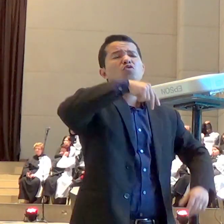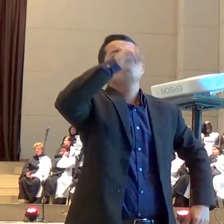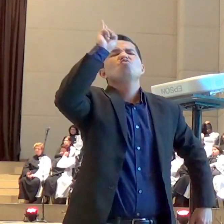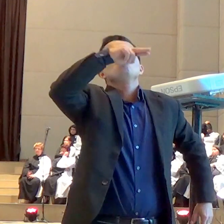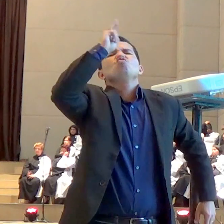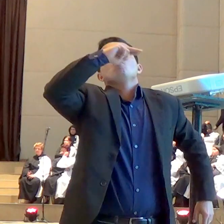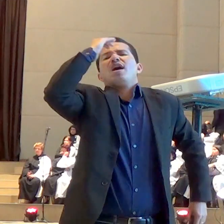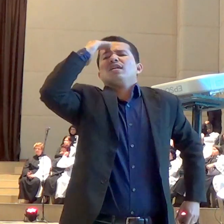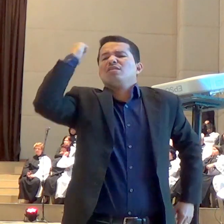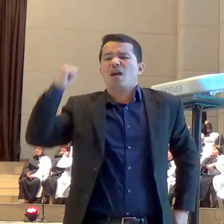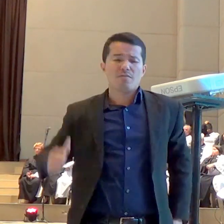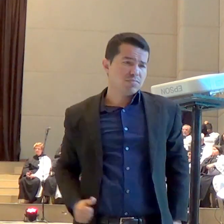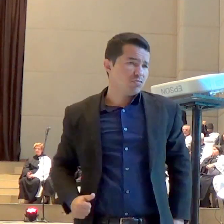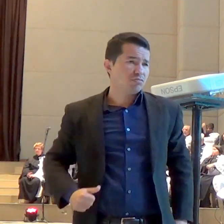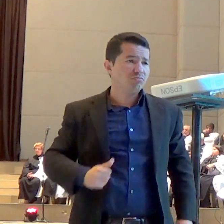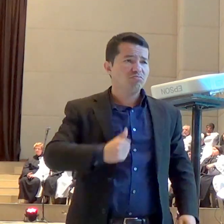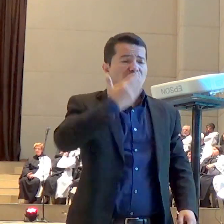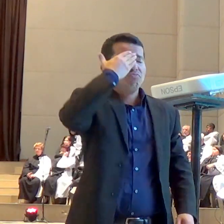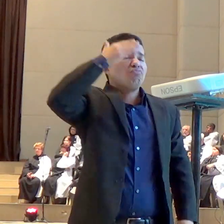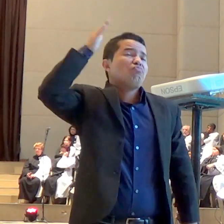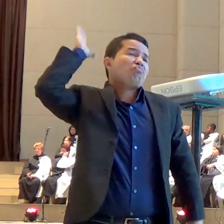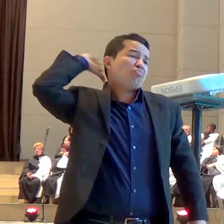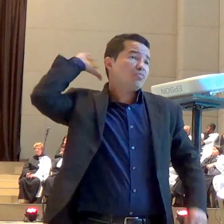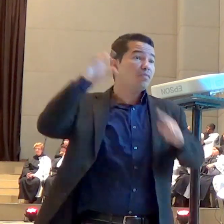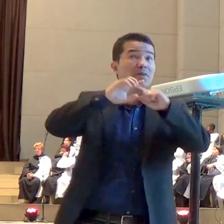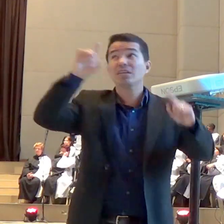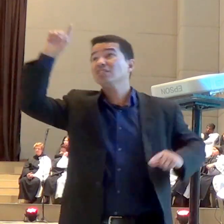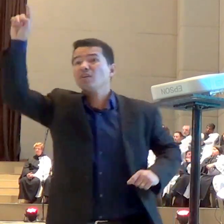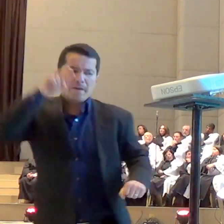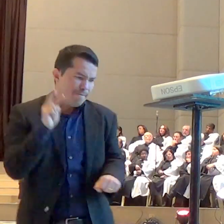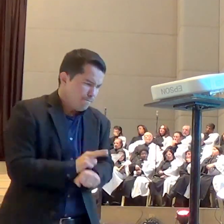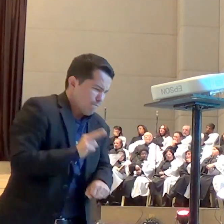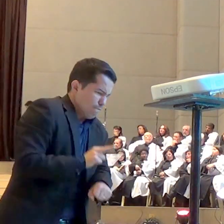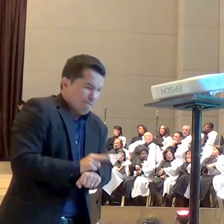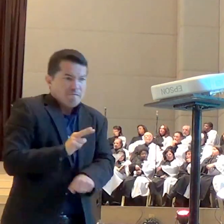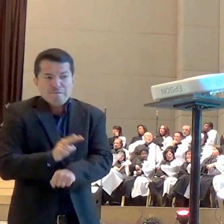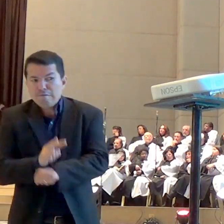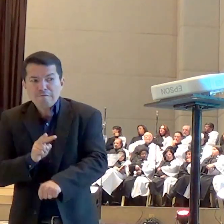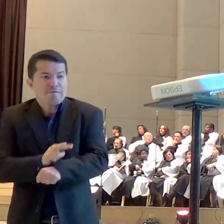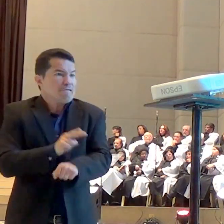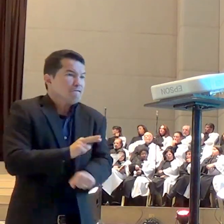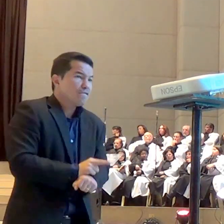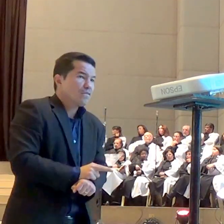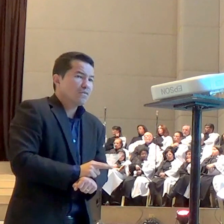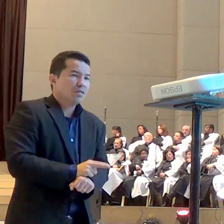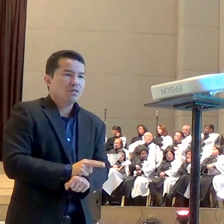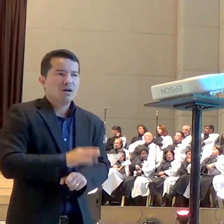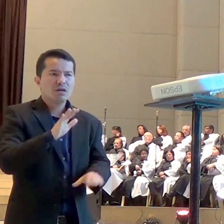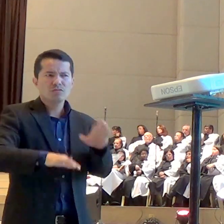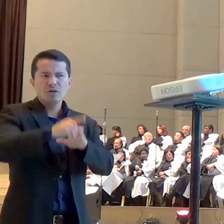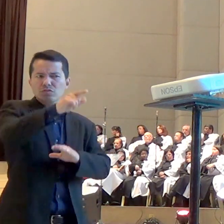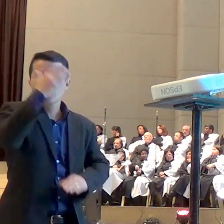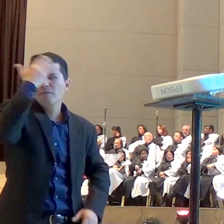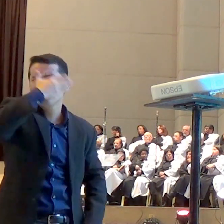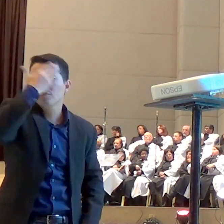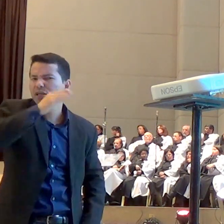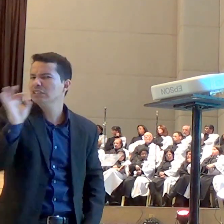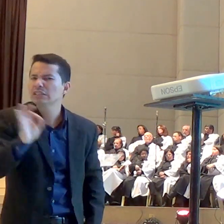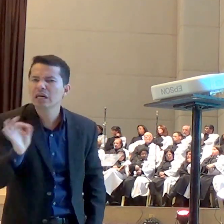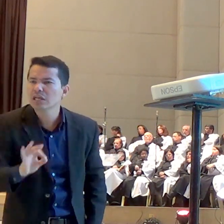há livramentos de Deus que você nunca vai perceber porque não aconteceu nada mas eu creio que Deus já mandou na frente de você